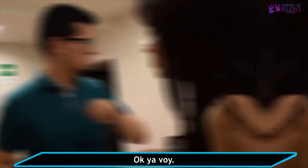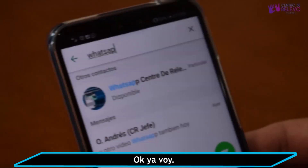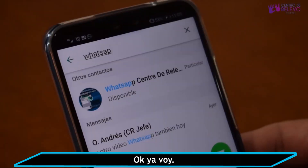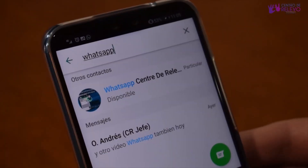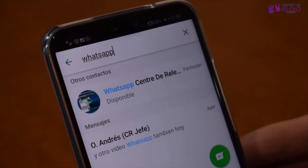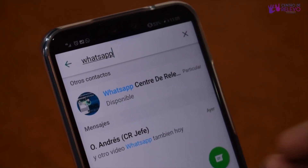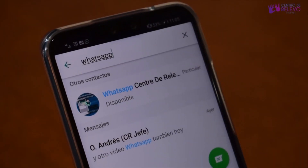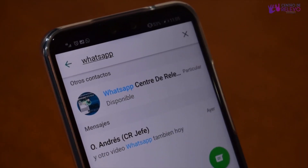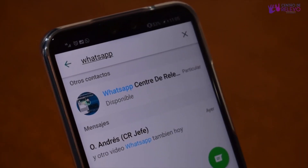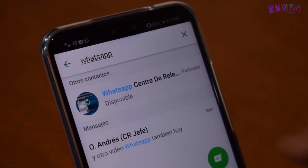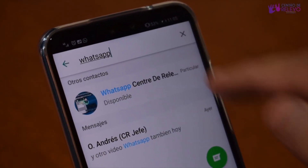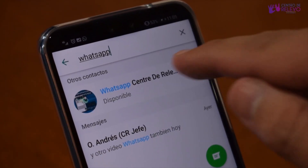voy.